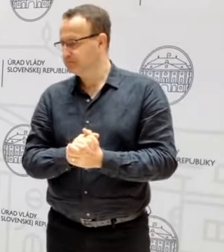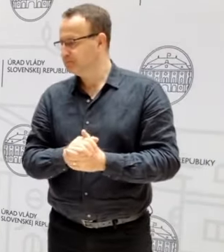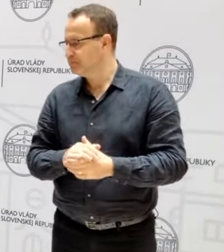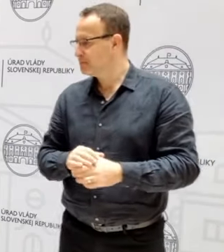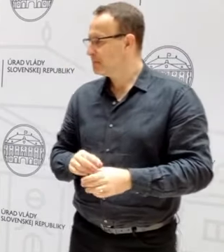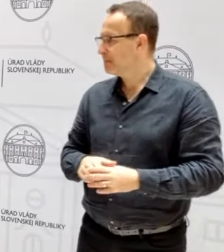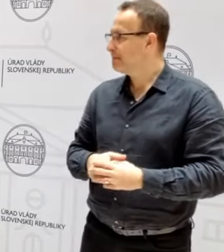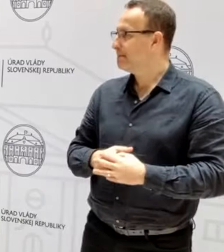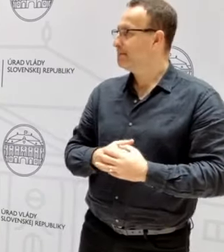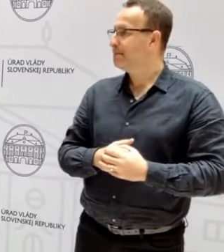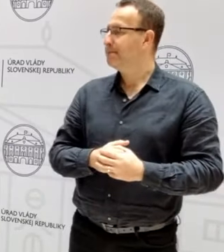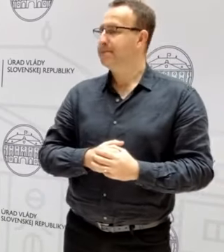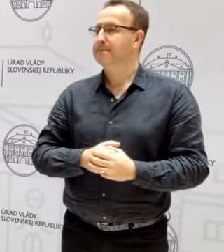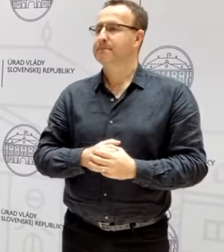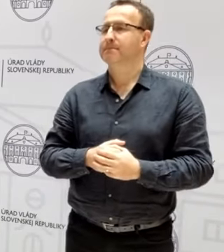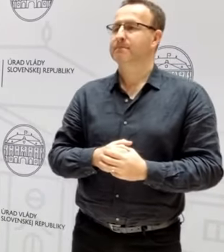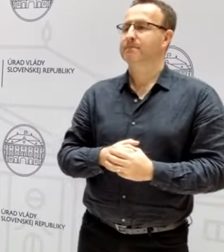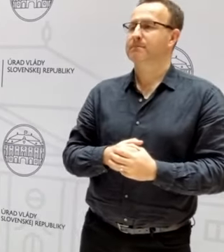Dobrý deň.